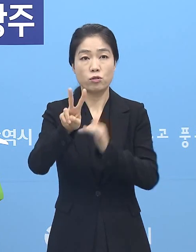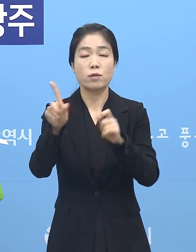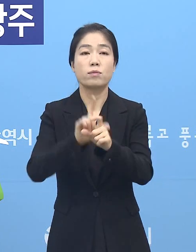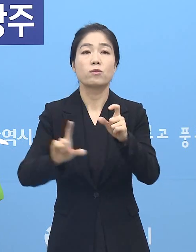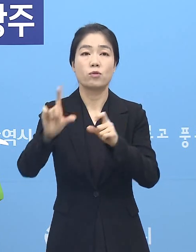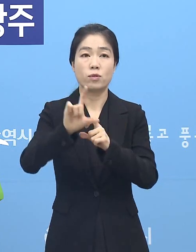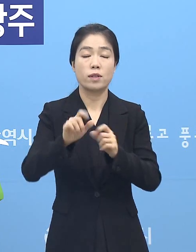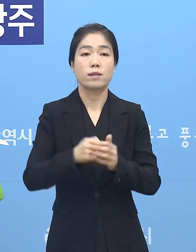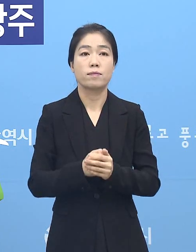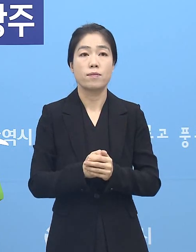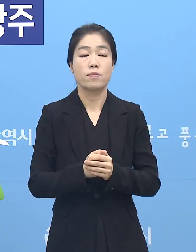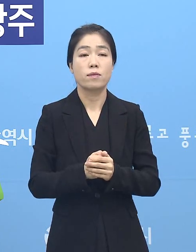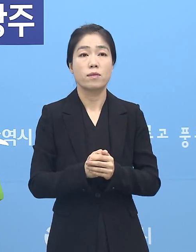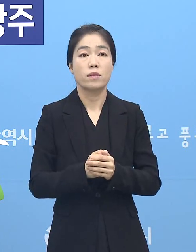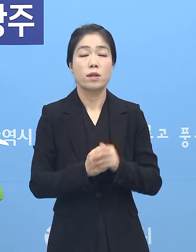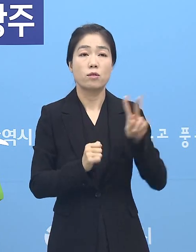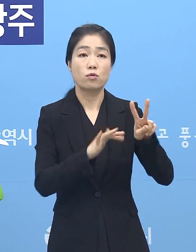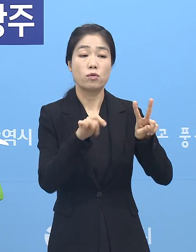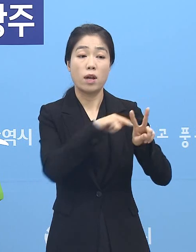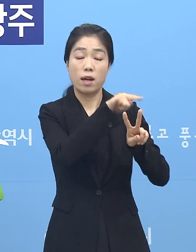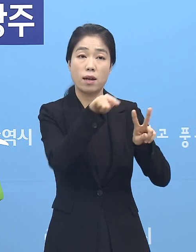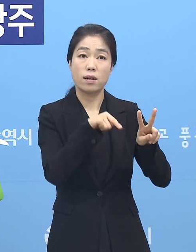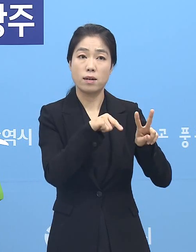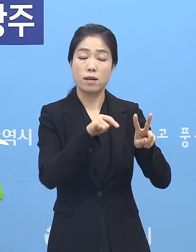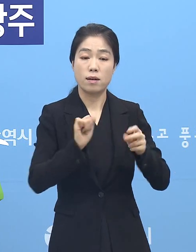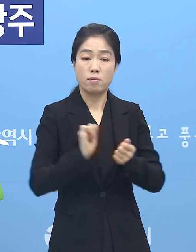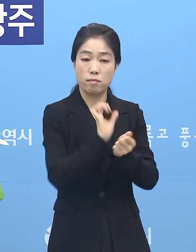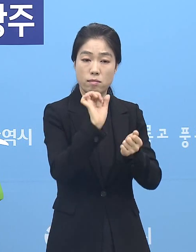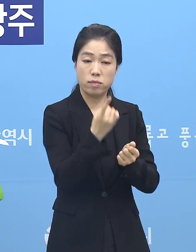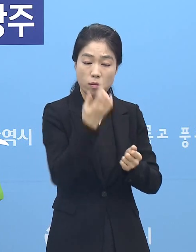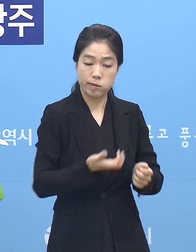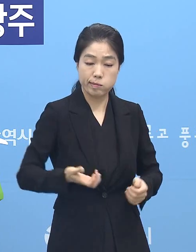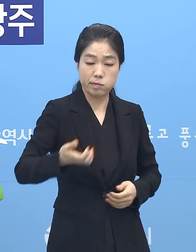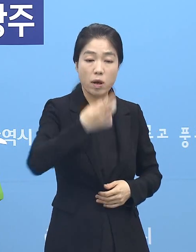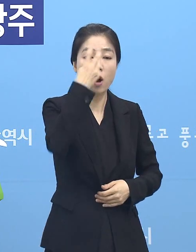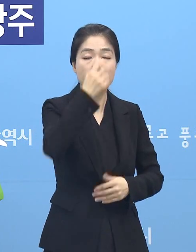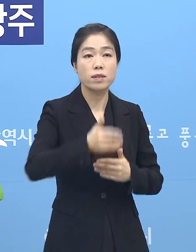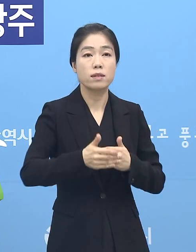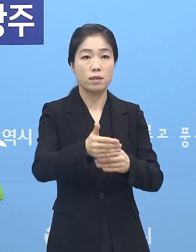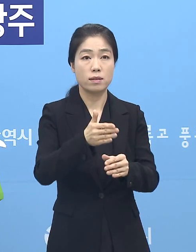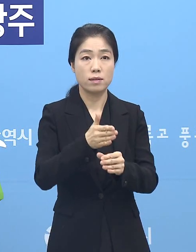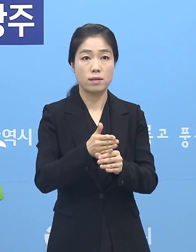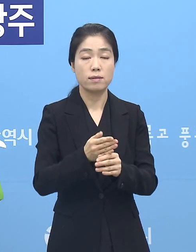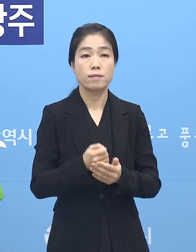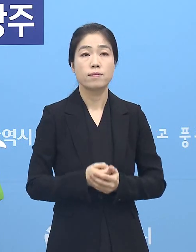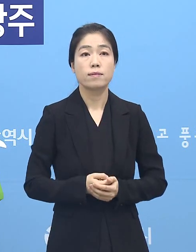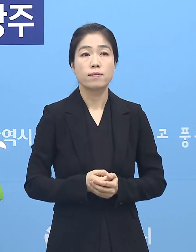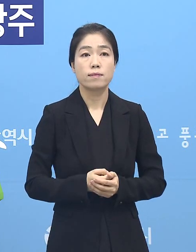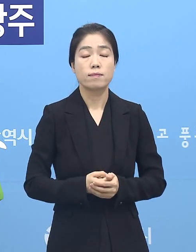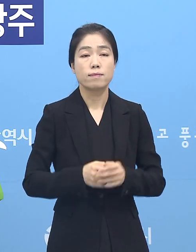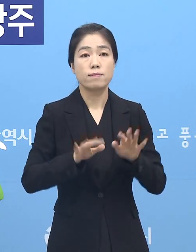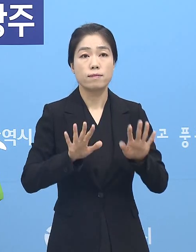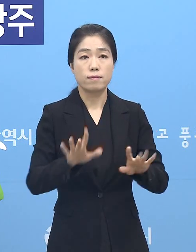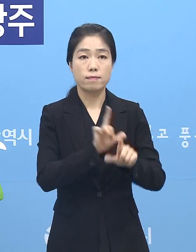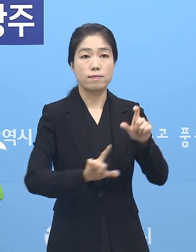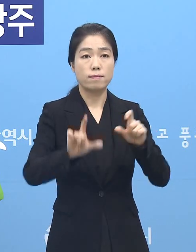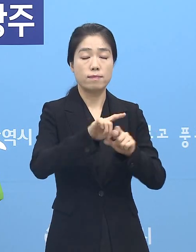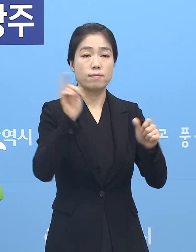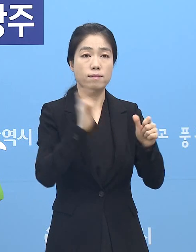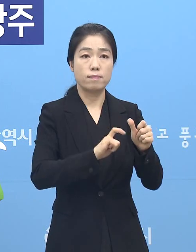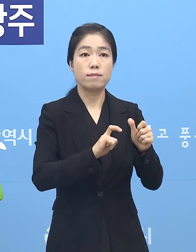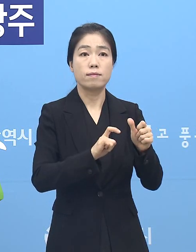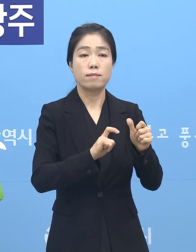추가됐습니다. 그리고 2명은 감염병원에 대한 조사가 진행 중에 있습니다. 오늘 추가로